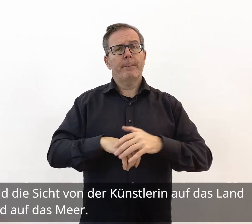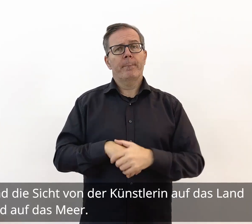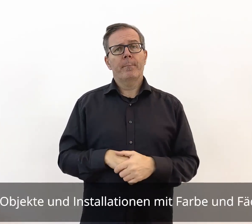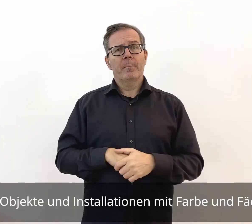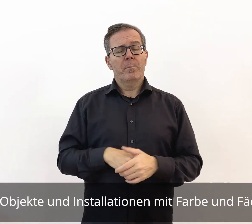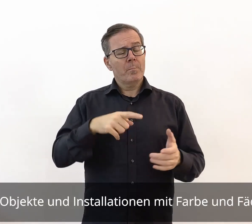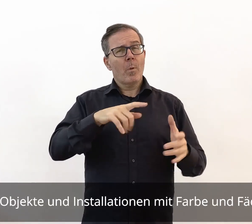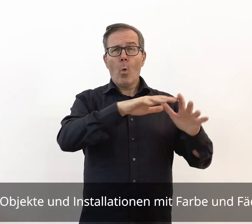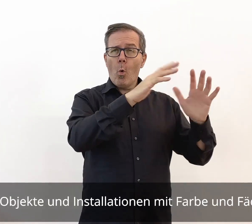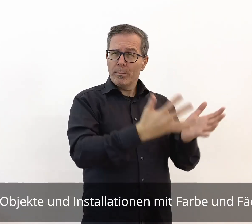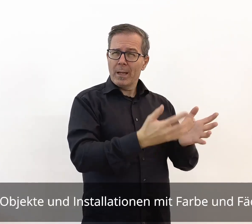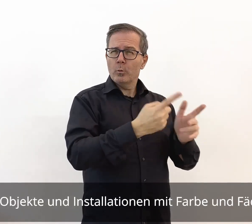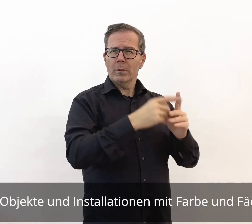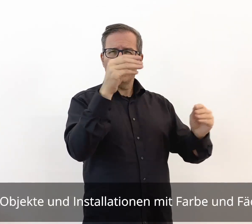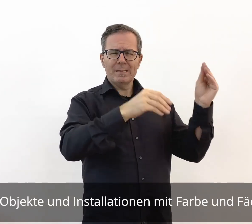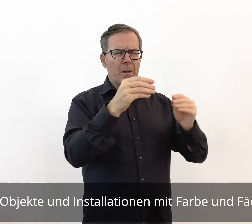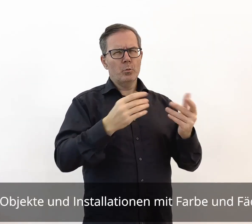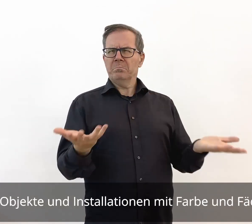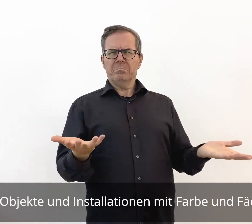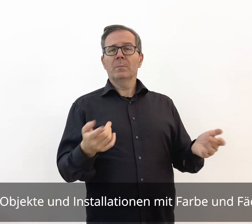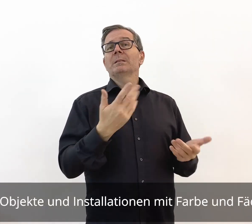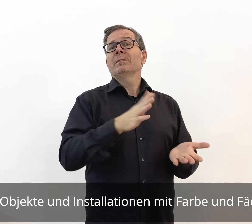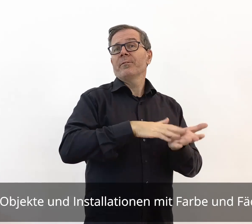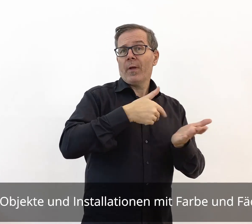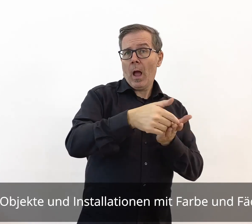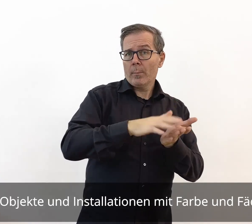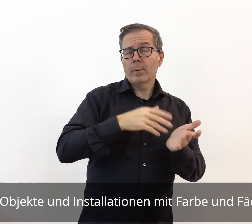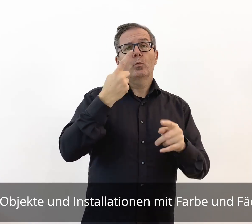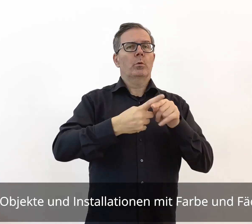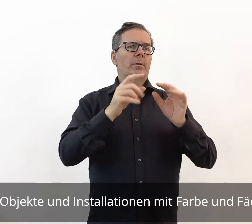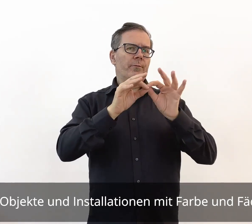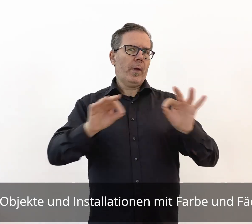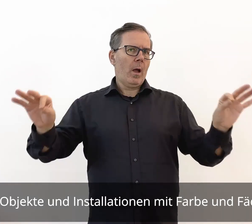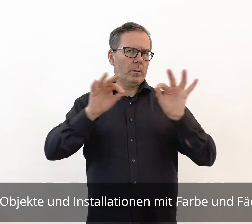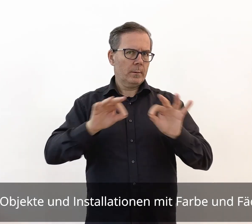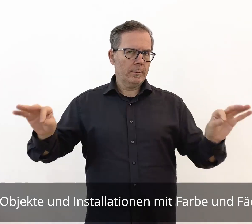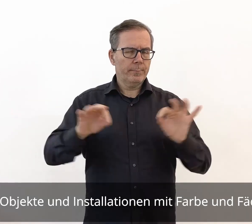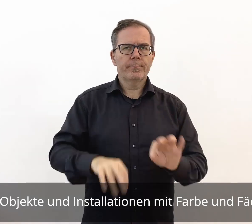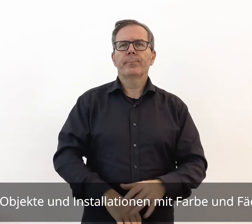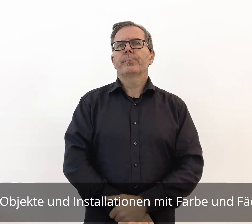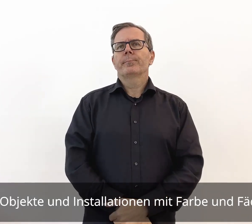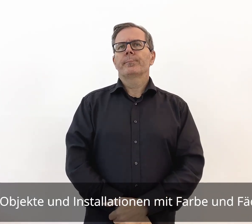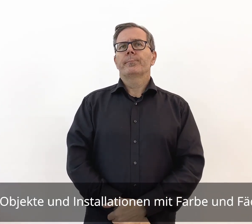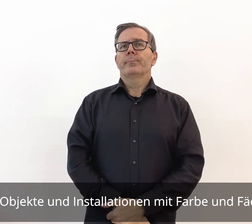Es sind Objekte und Installationen mit Farbe und Fäden.